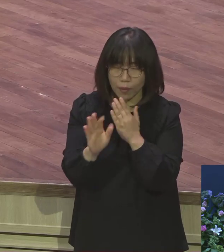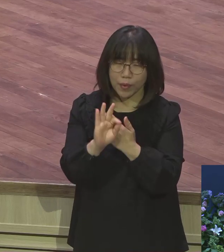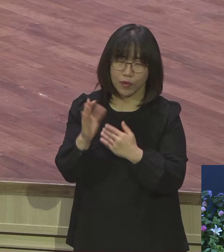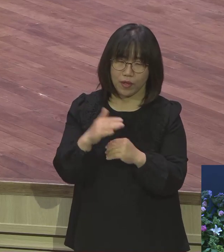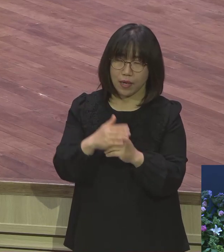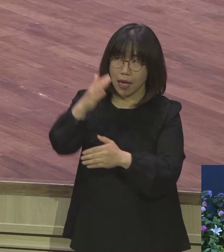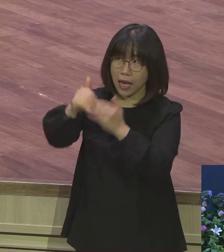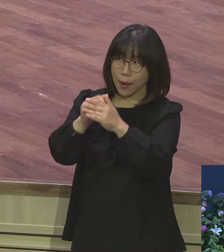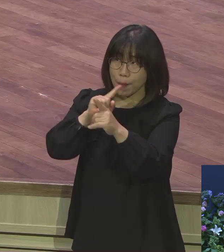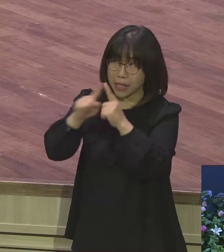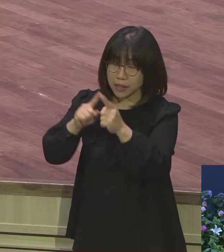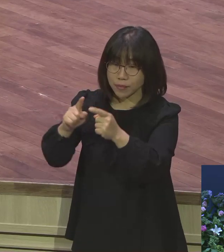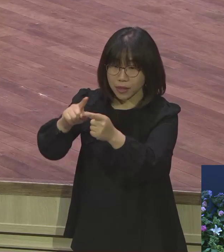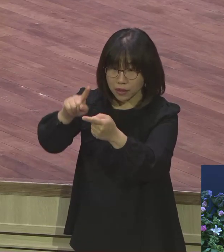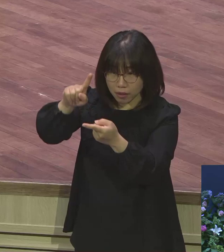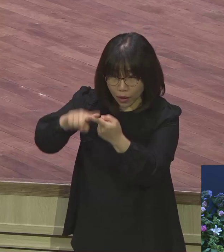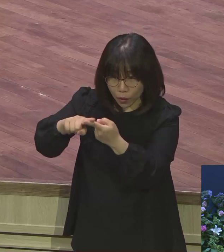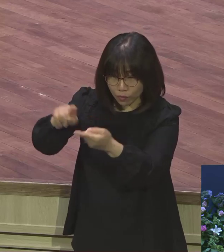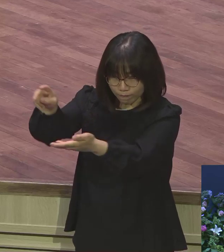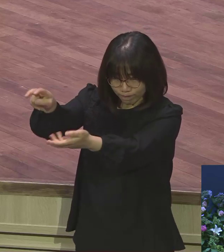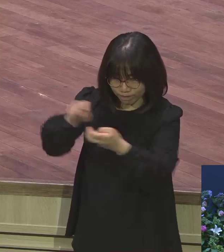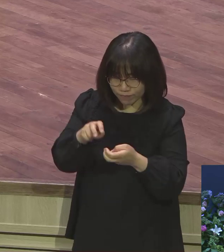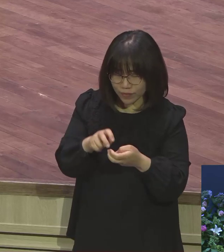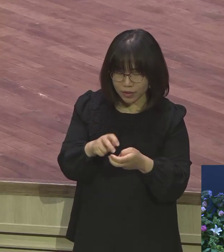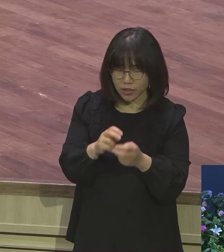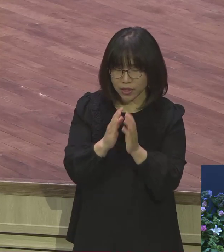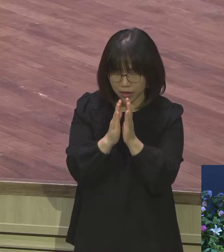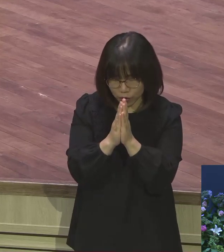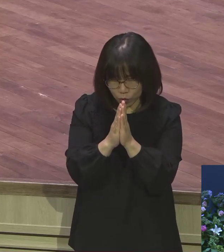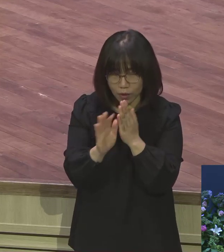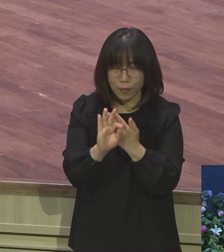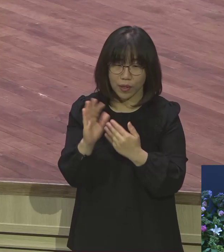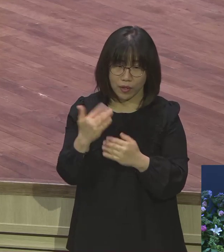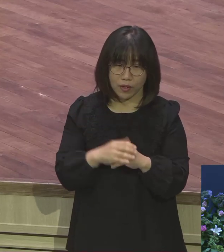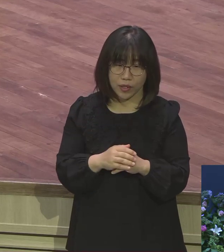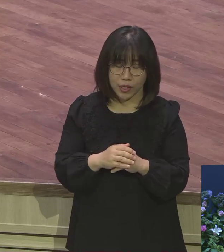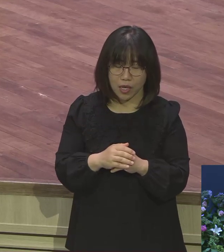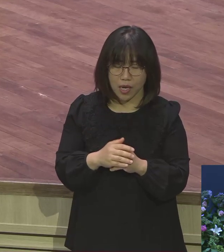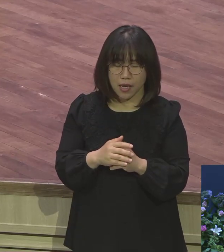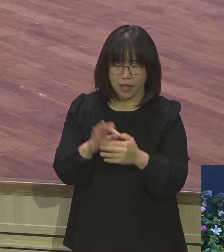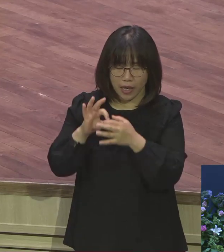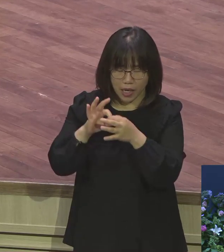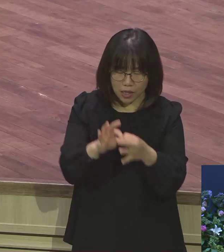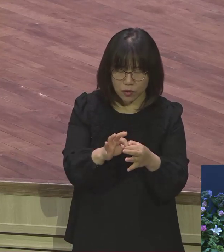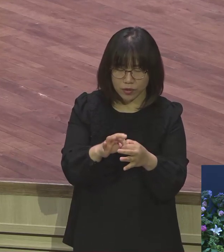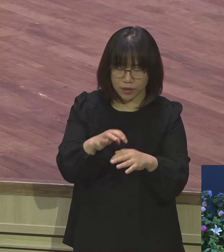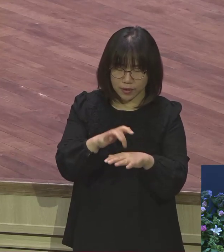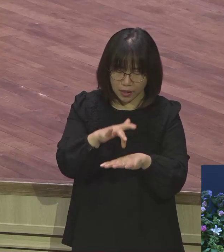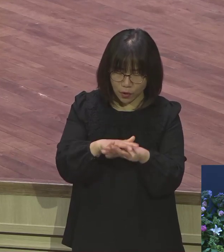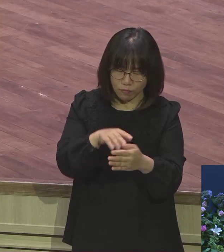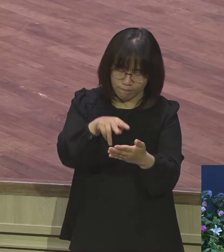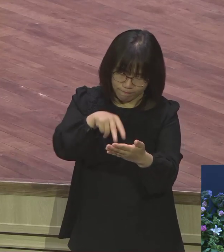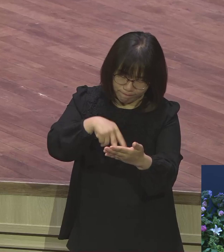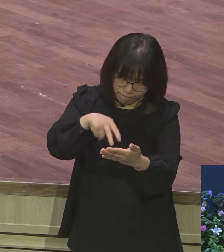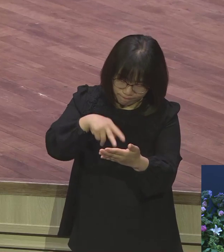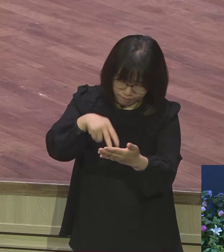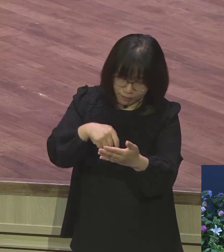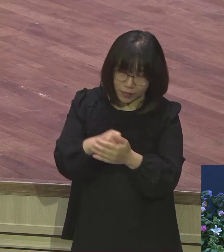해보면요. 응답을 처음 하게 된다니까. 확 깨닫게 하시고 생각나게 하시고 하나님 이상하게 그날 나가면